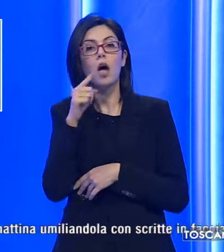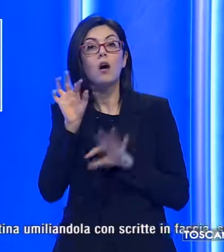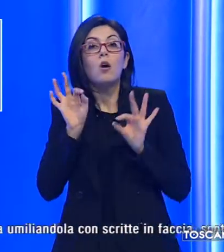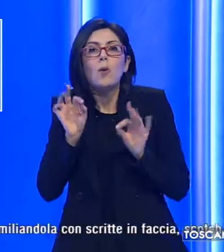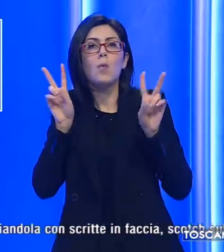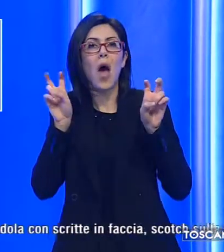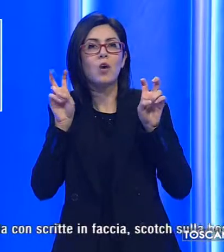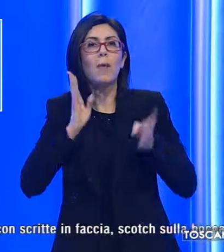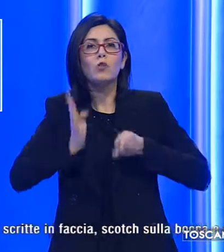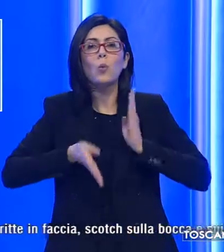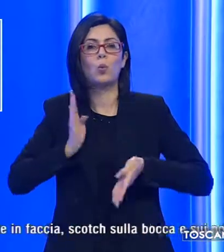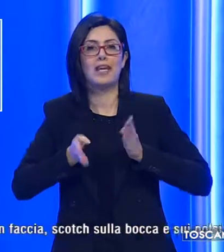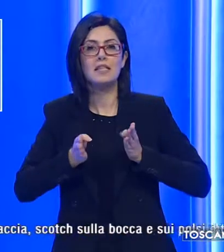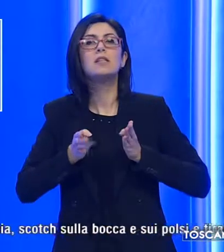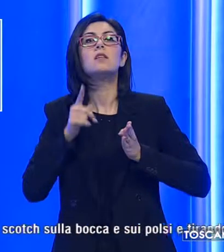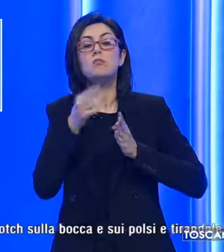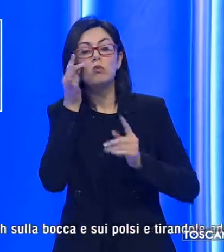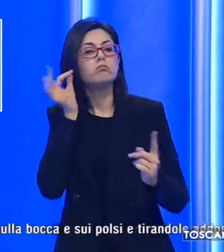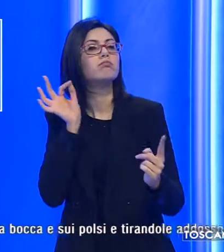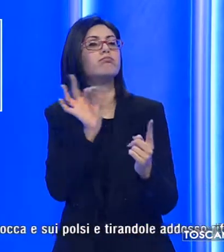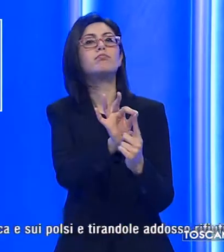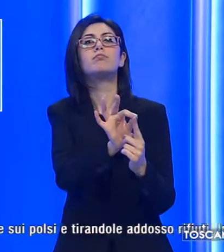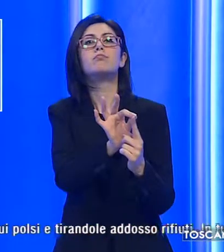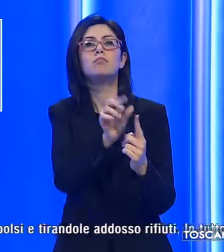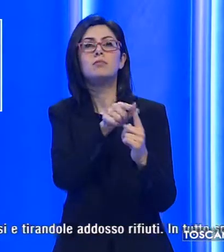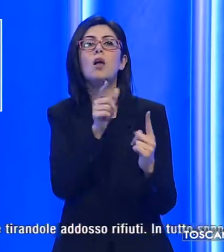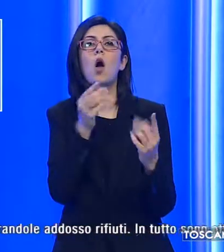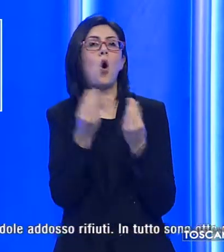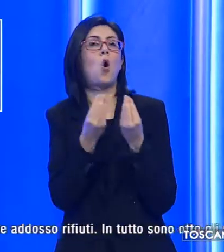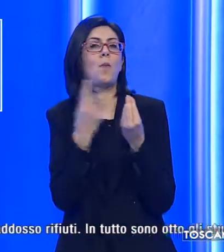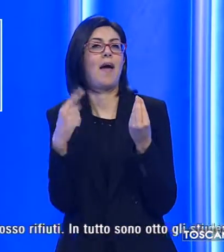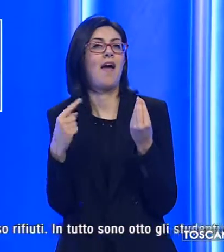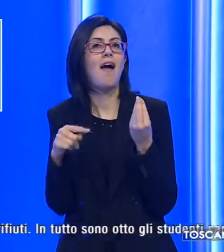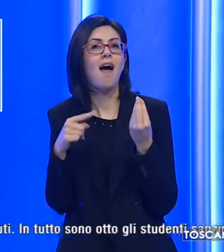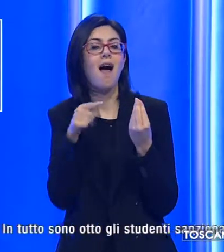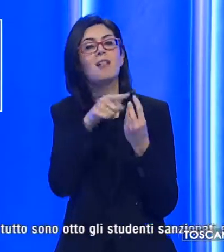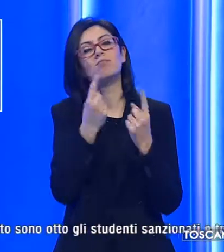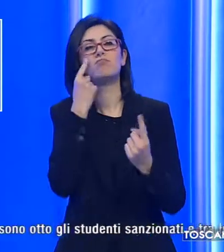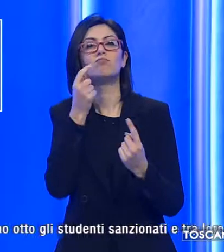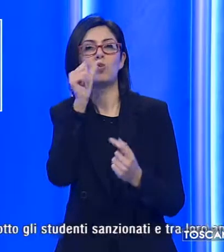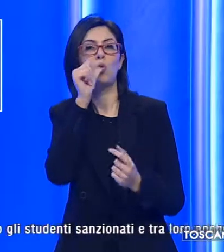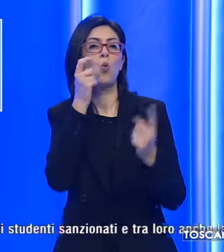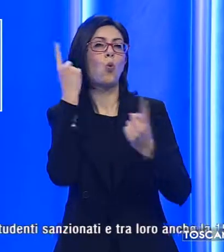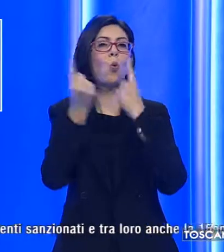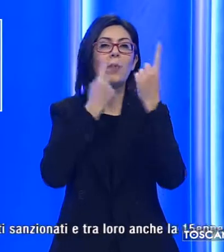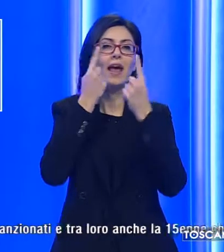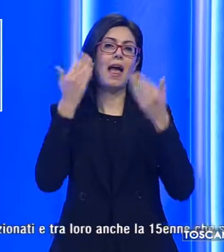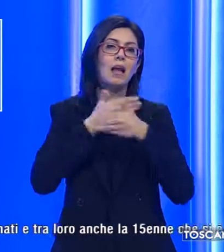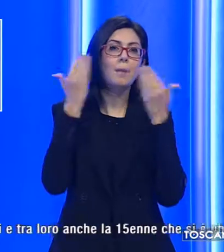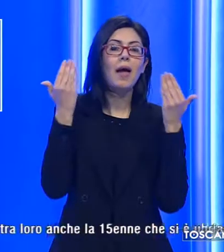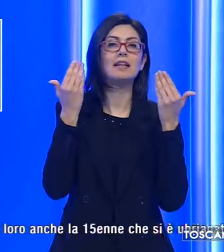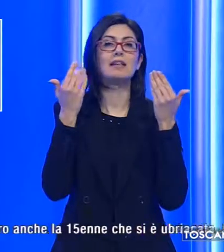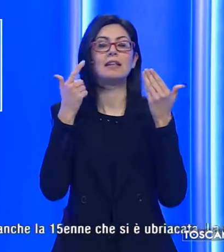appunto del bullismo avevano preso di mira una compagna che si era ubriacata di prima mattina